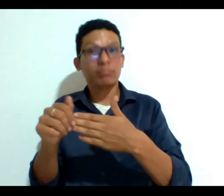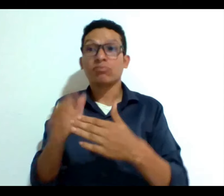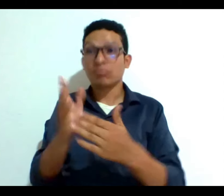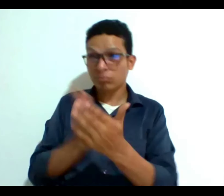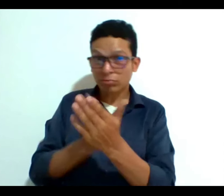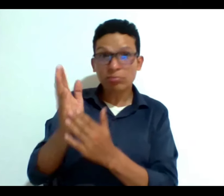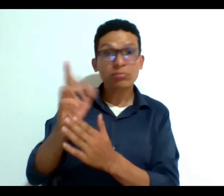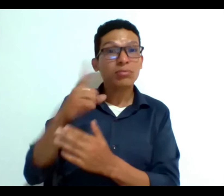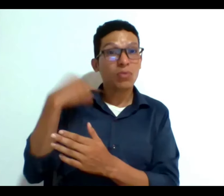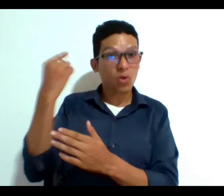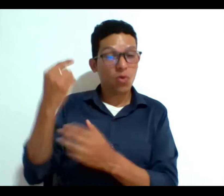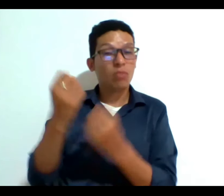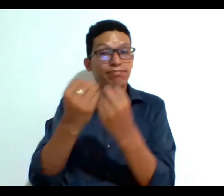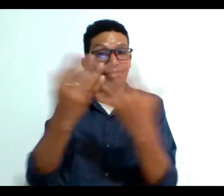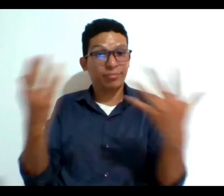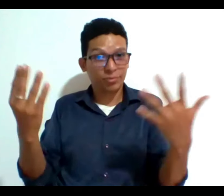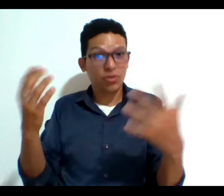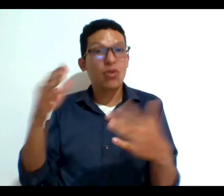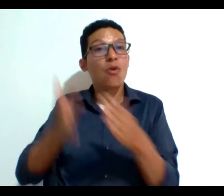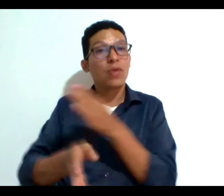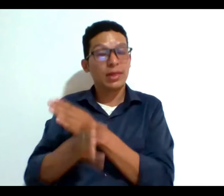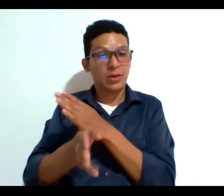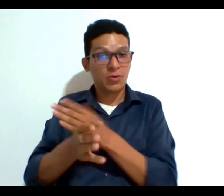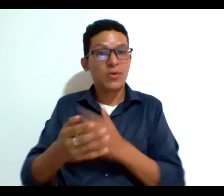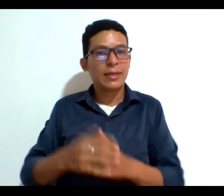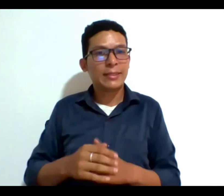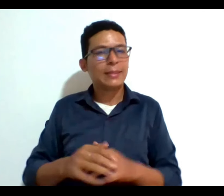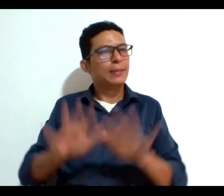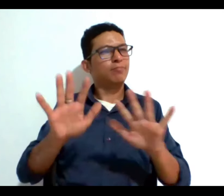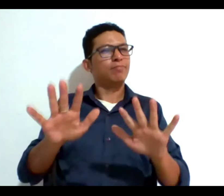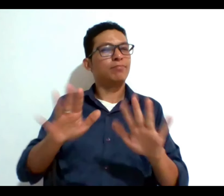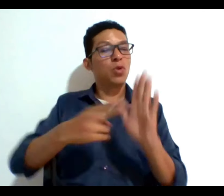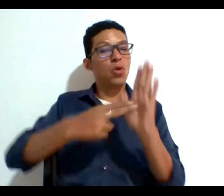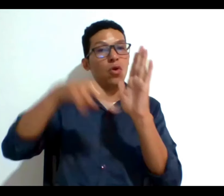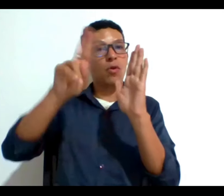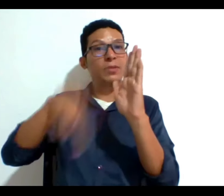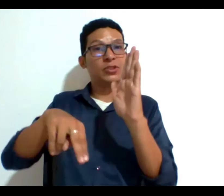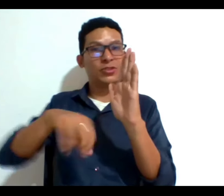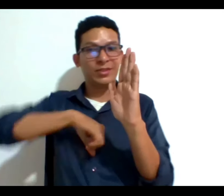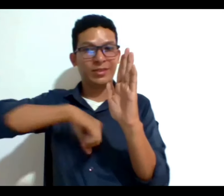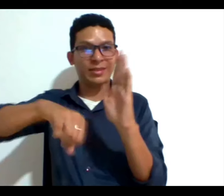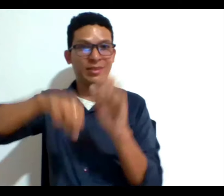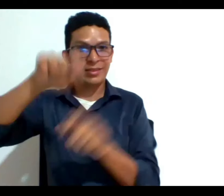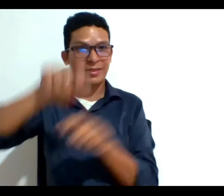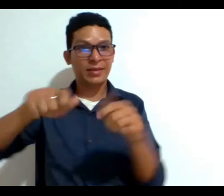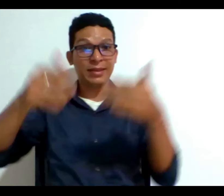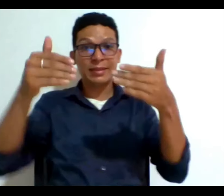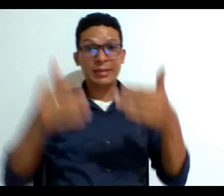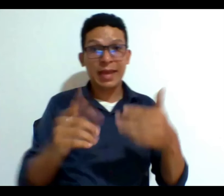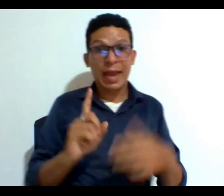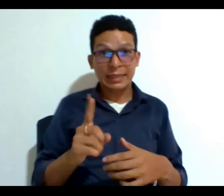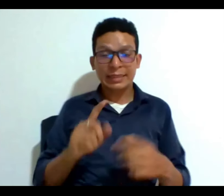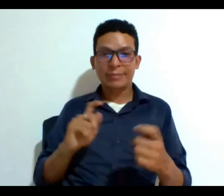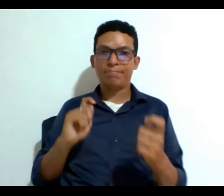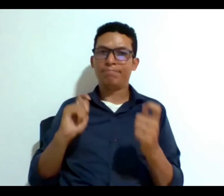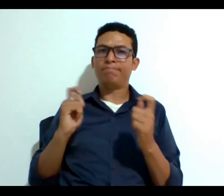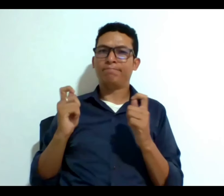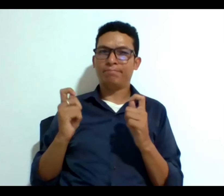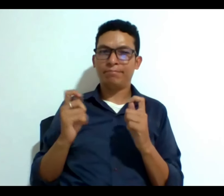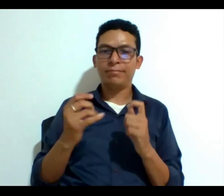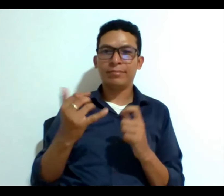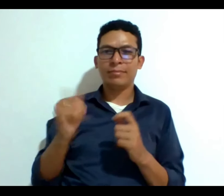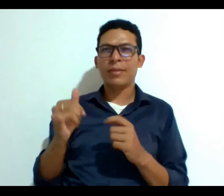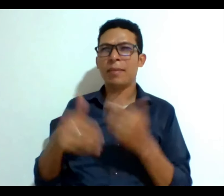desafortunadamente en muchos países pero con la Convención sobre los Derechos de las Personas con Discapacidad que es del